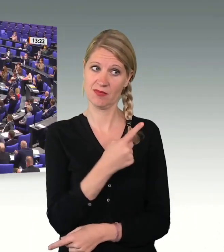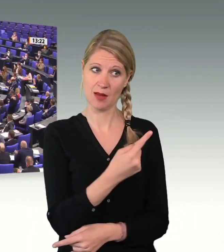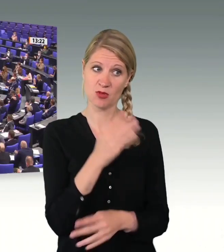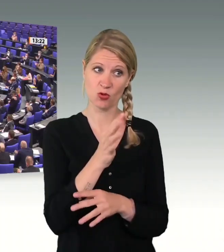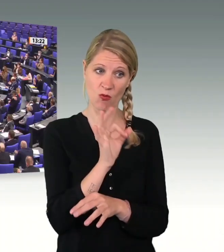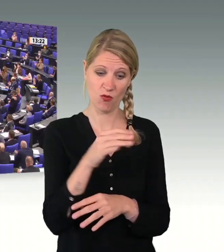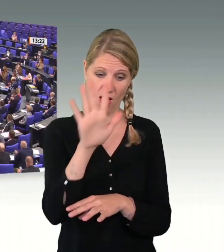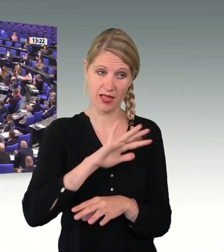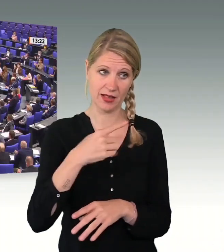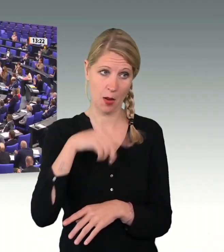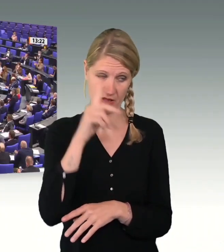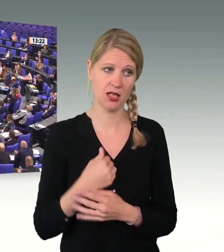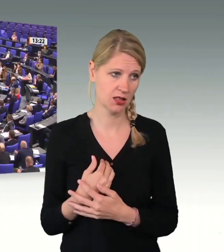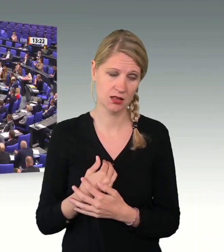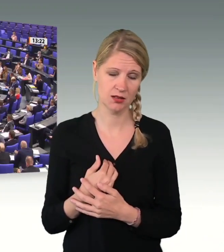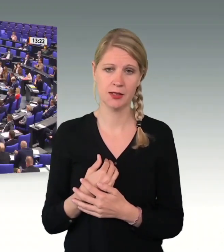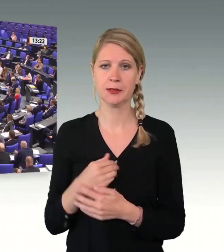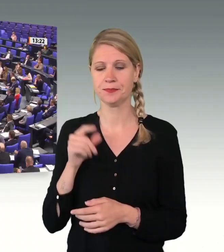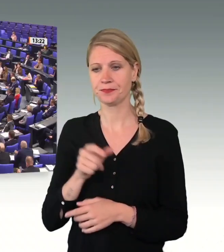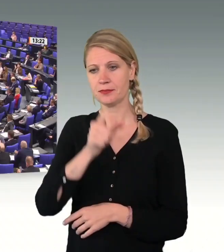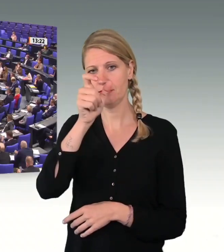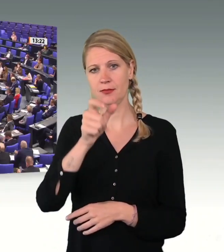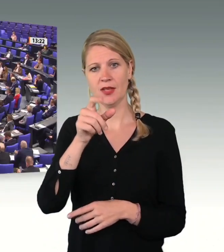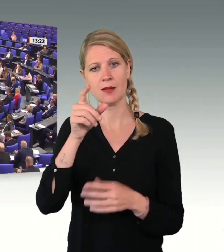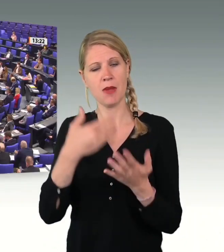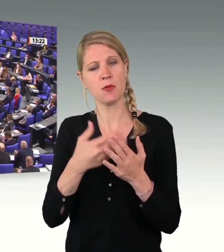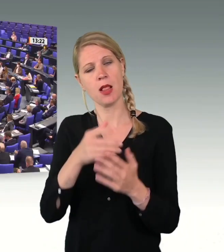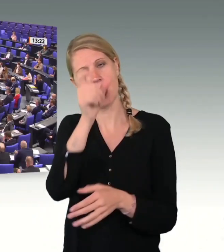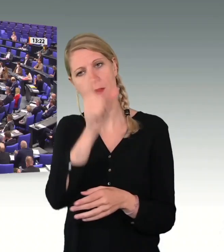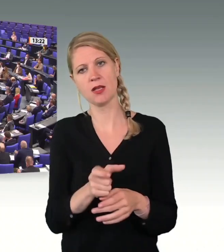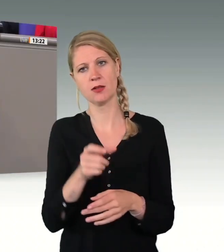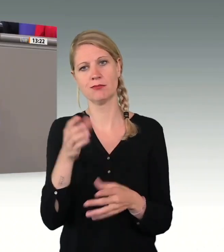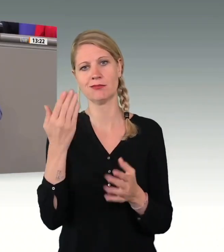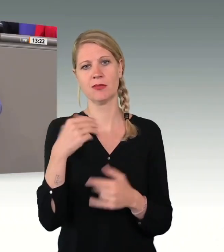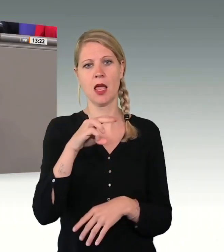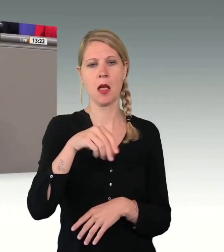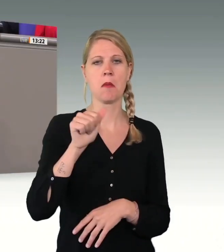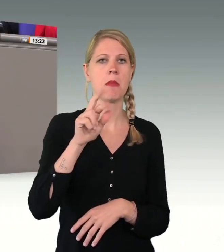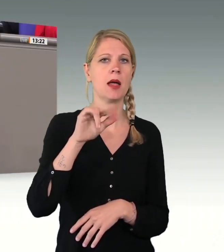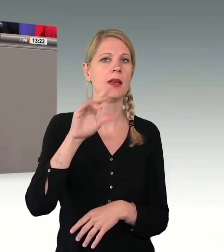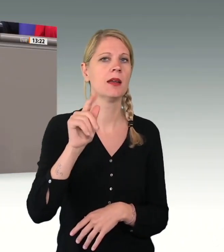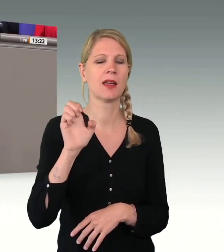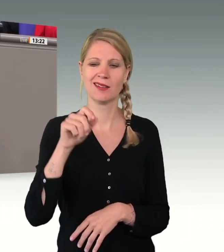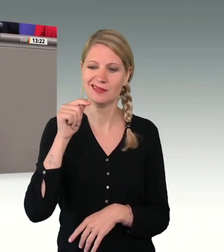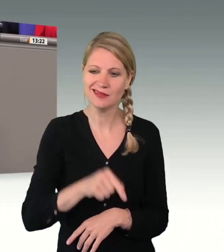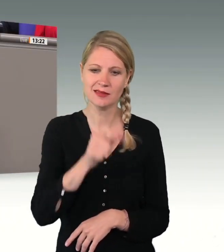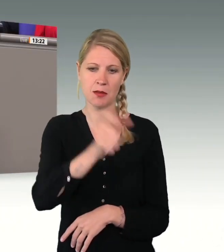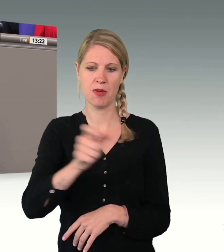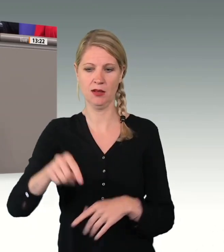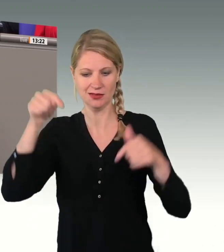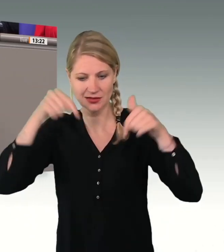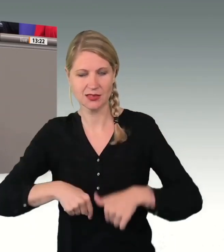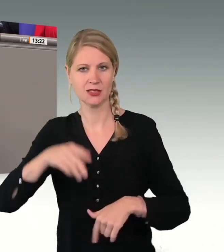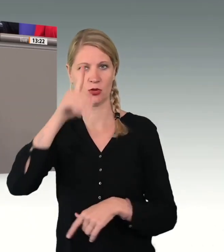Also, diese Person, diese Marike und die vielen Marikes dieser Welt, die solidarisch sind, die sind dieses Deutschland. Dieses